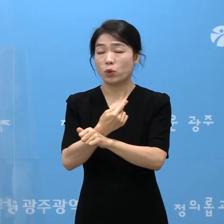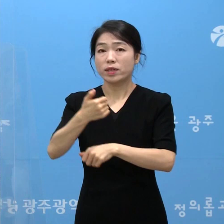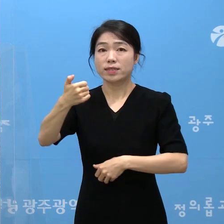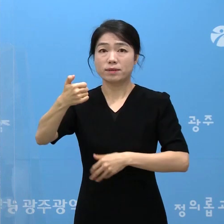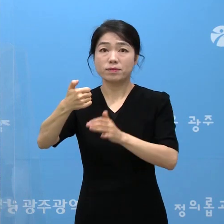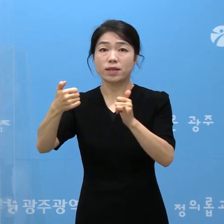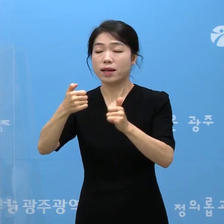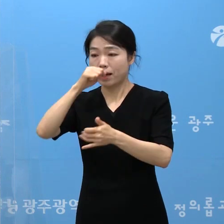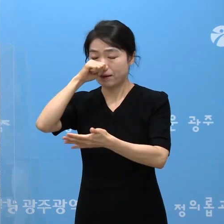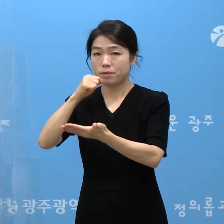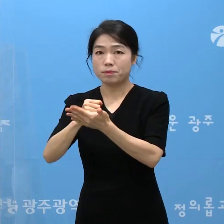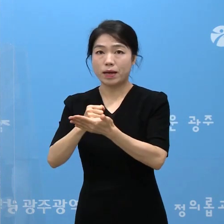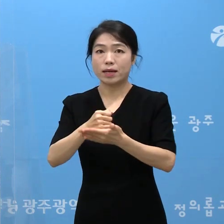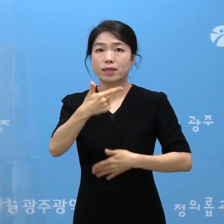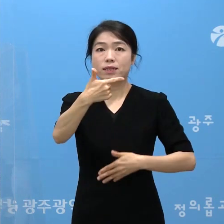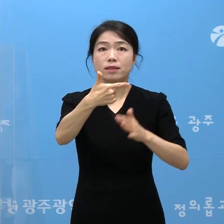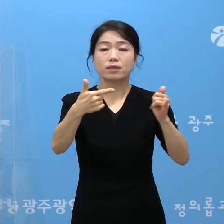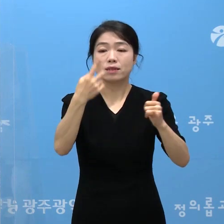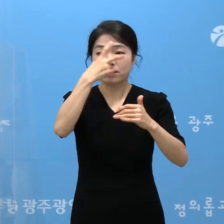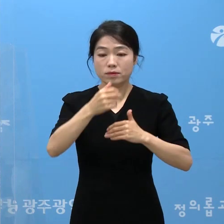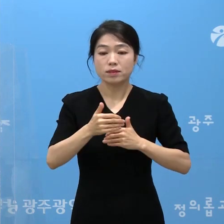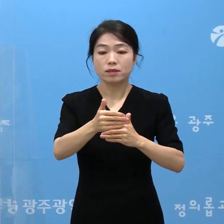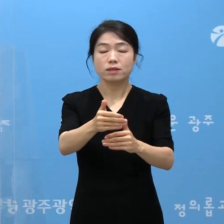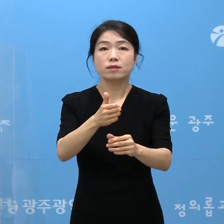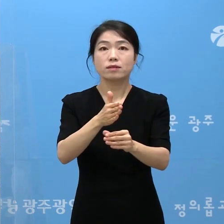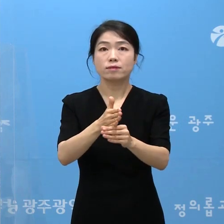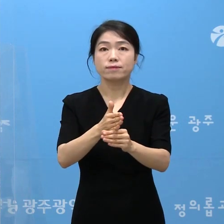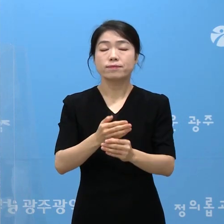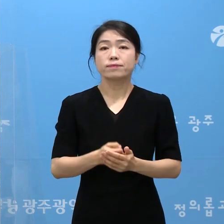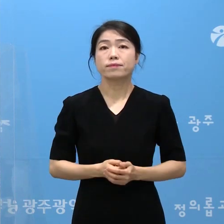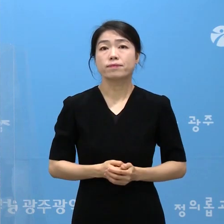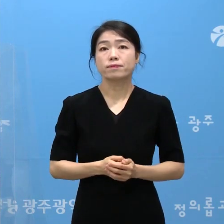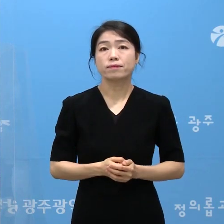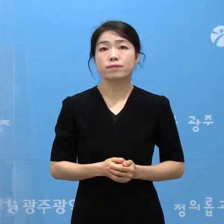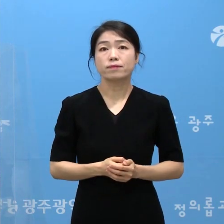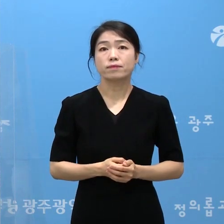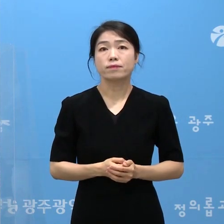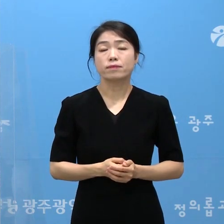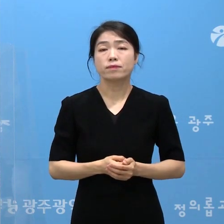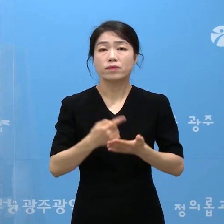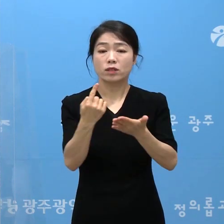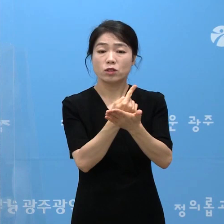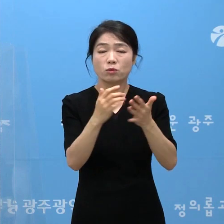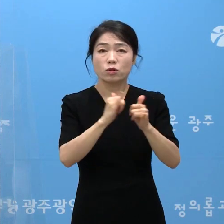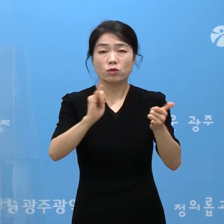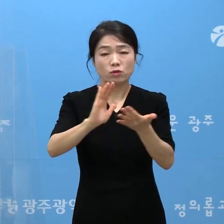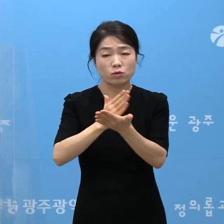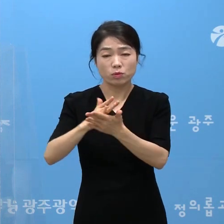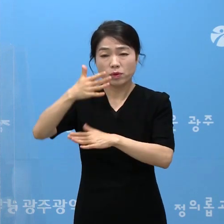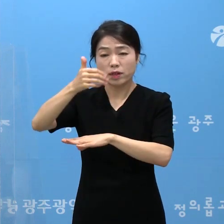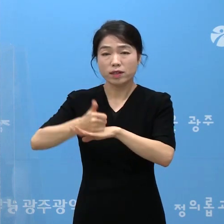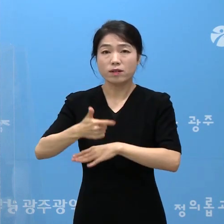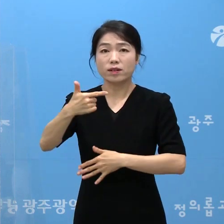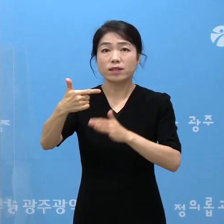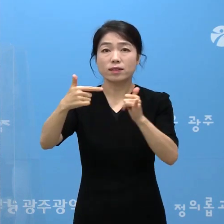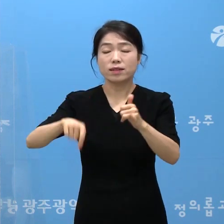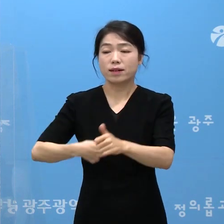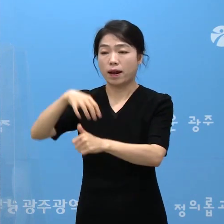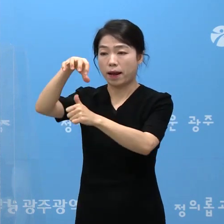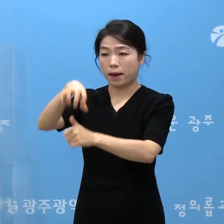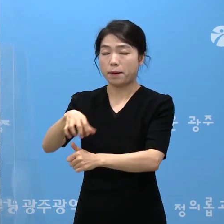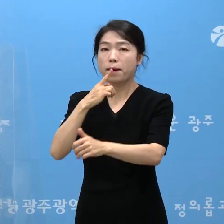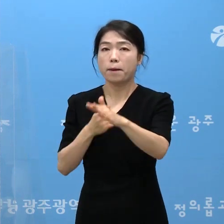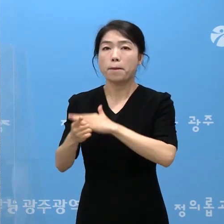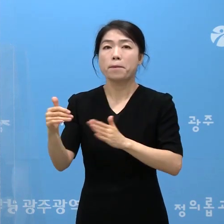50분은 음성, 그리고 6분은 검사가 진행 중입니다. 또한 접촉자 분류 결과 6분을 자가격리